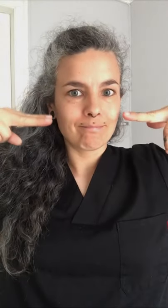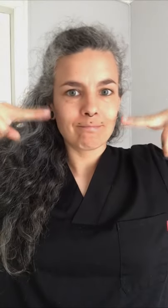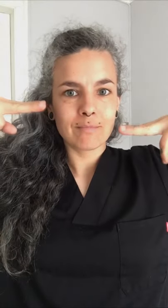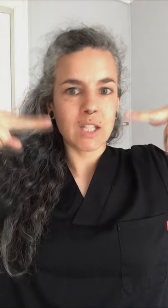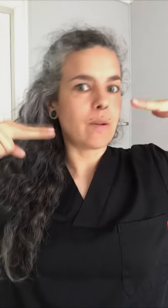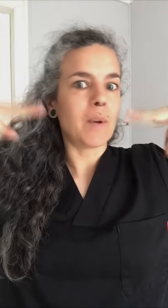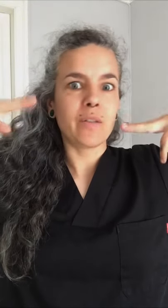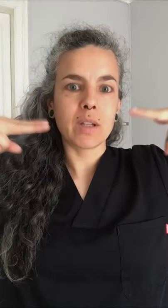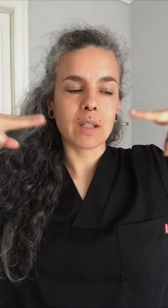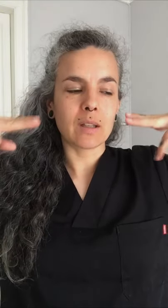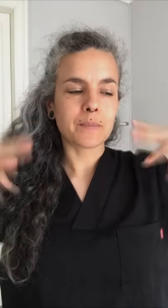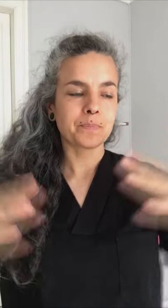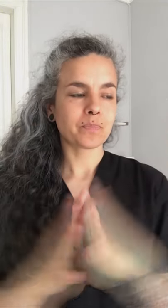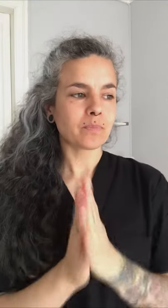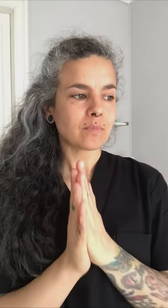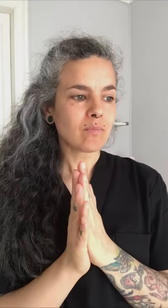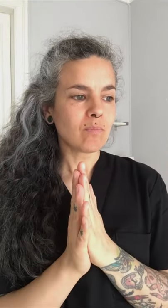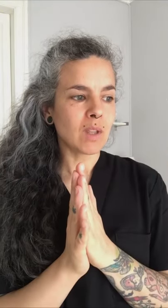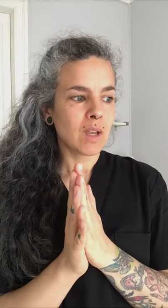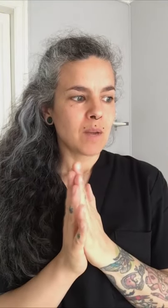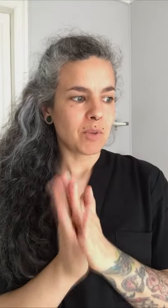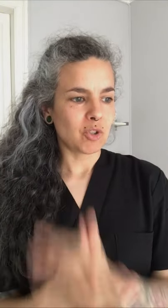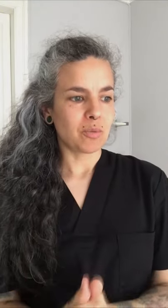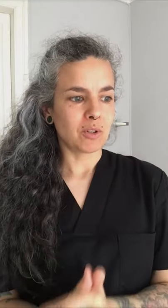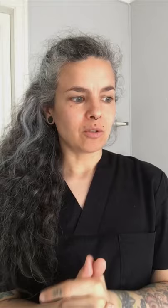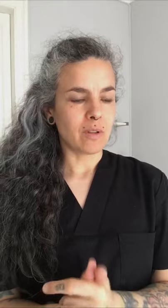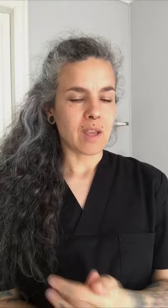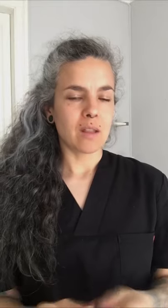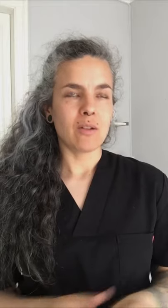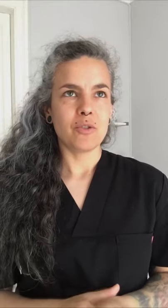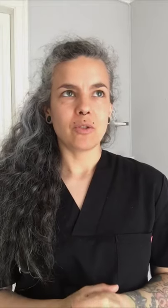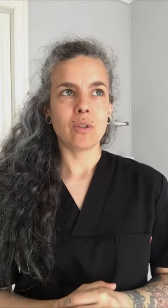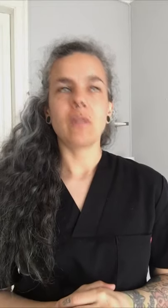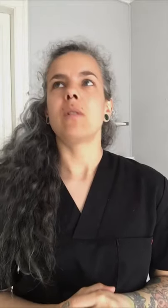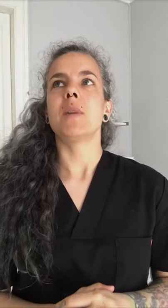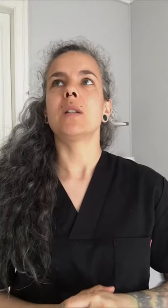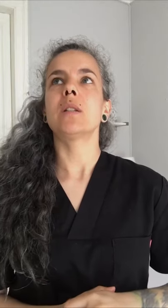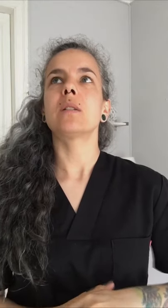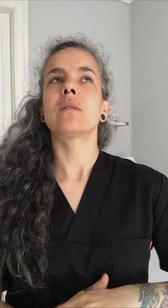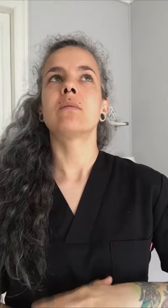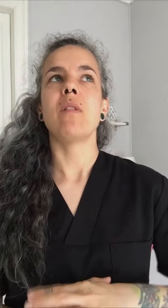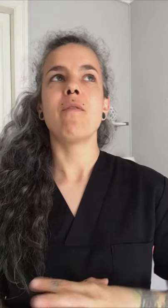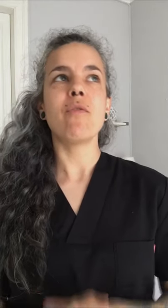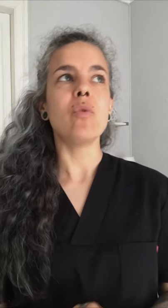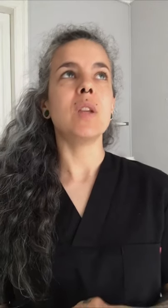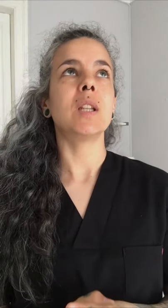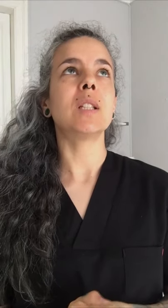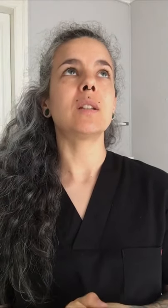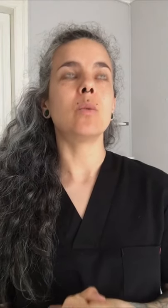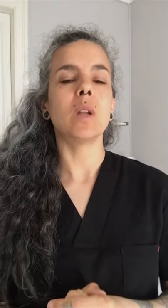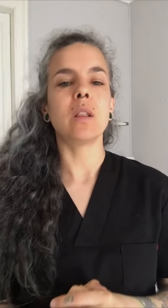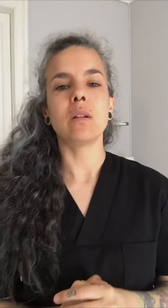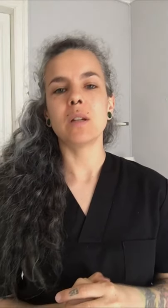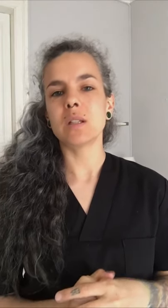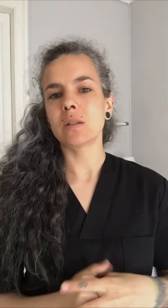se va a ver afectada. Pero sobre todo a día de hoy yo creo que lo que más influye en esta articulación es